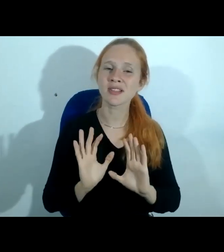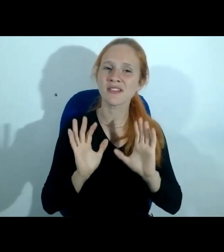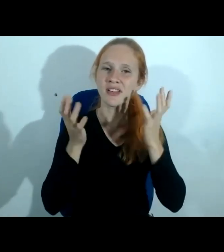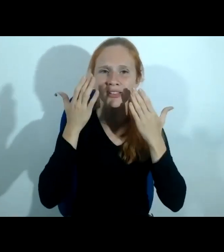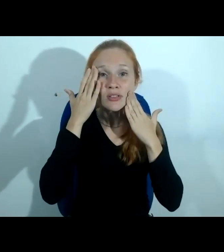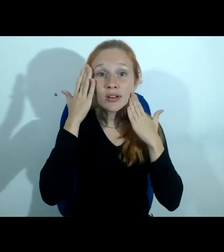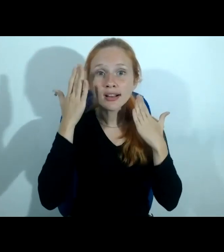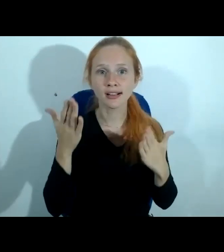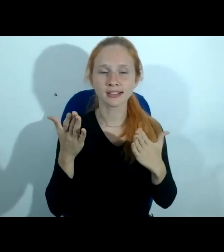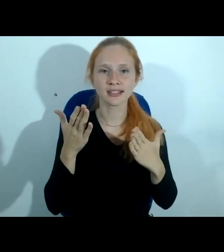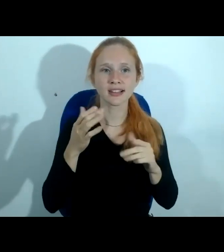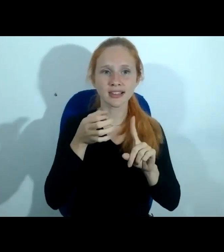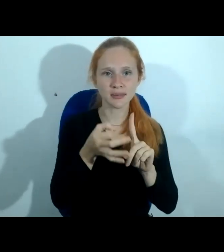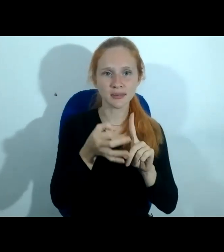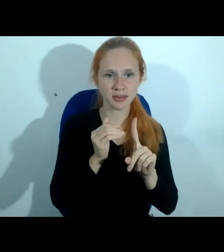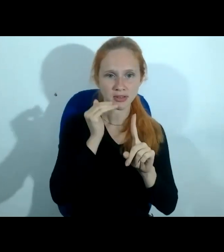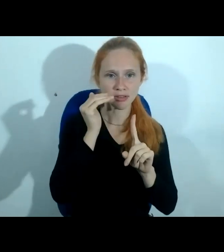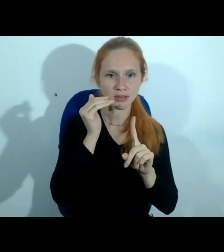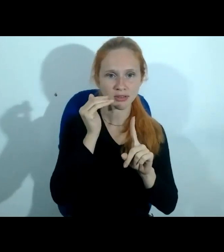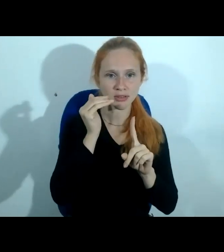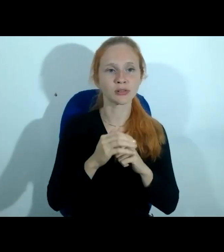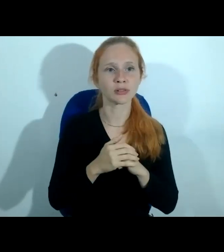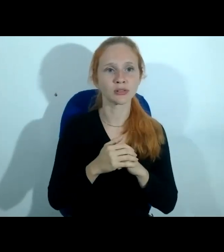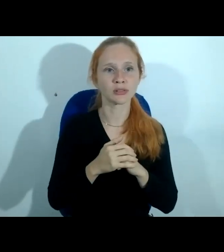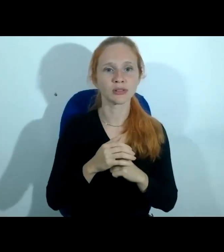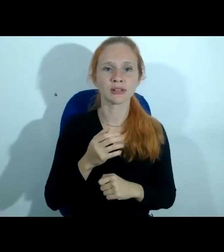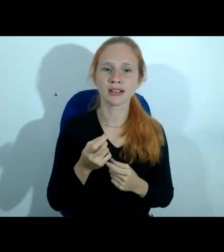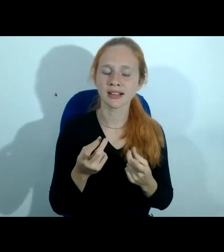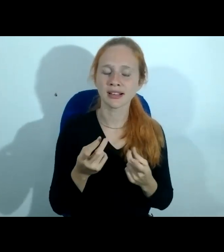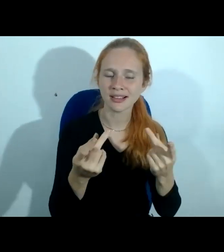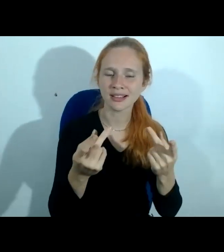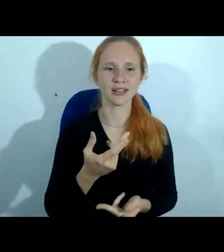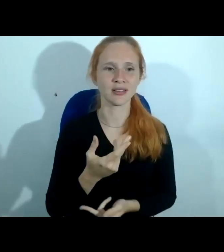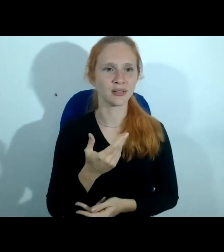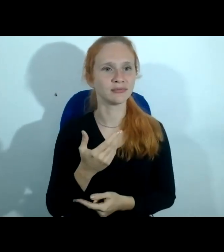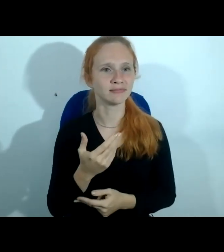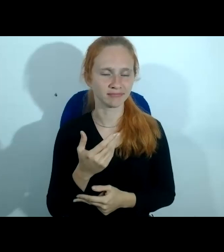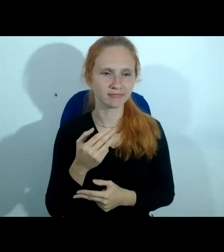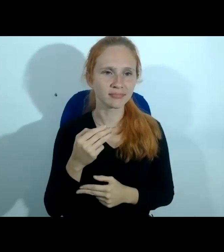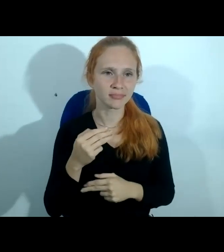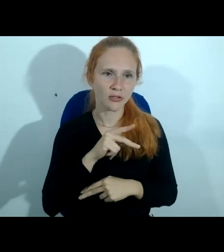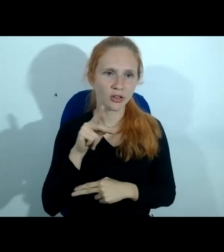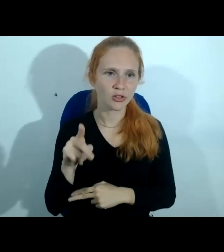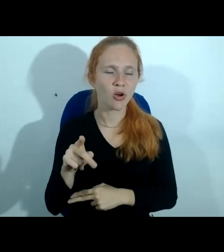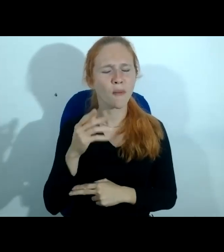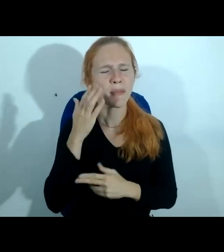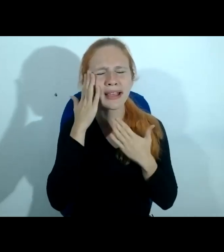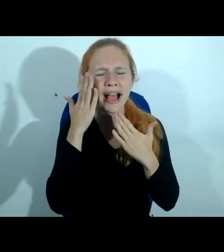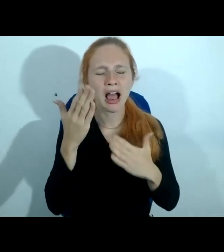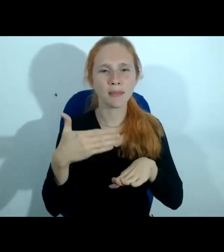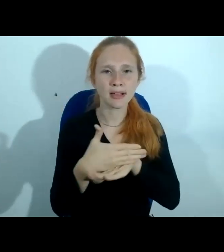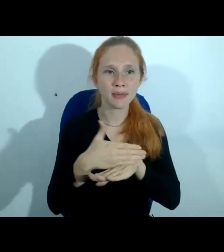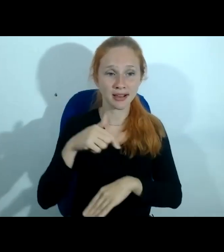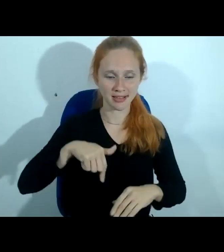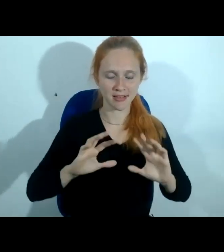agradecer o desembargador Najib meu querido meu querido e eterno mestre a oportunidade de participar desse evento então agradeço